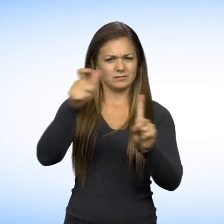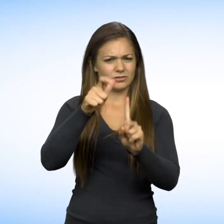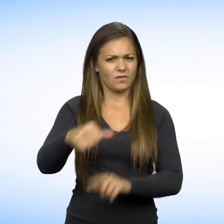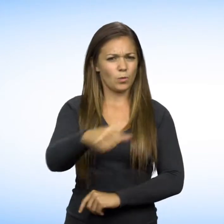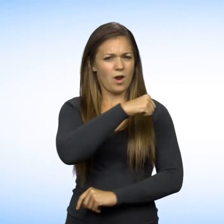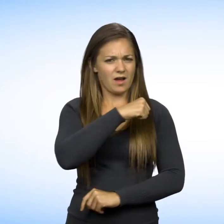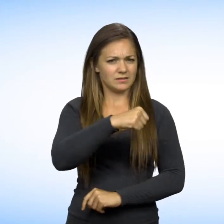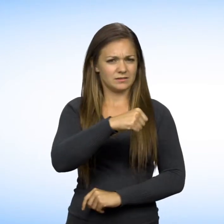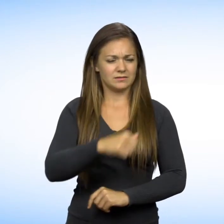Représailles